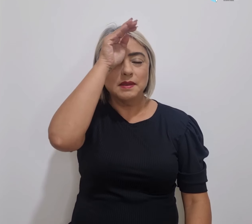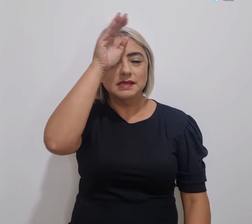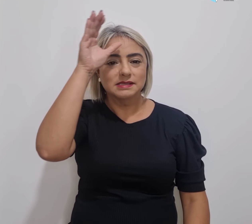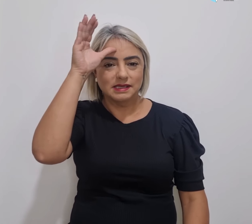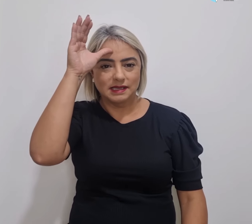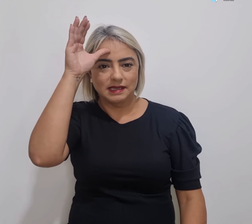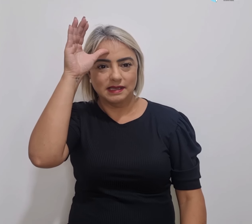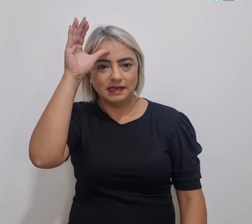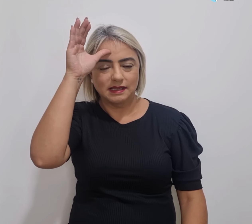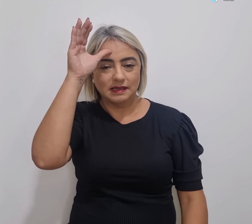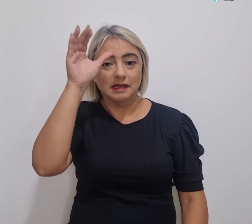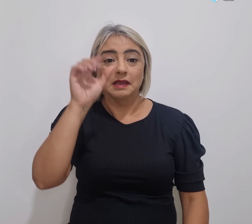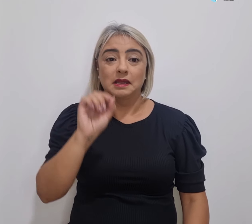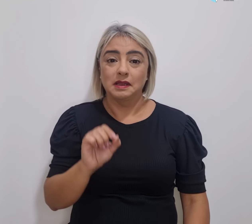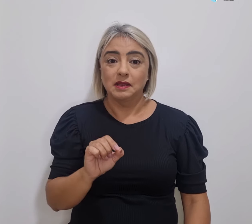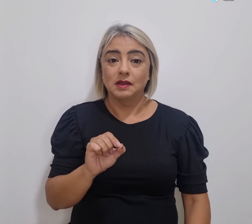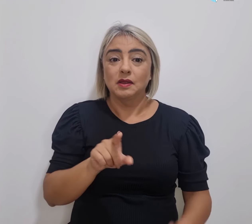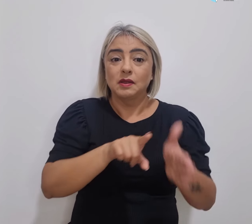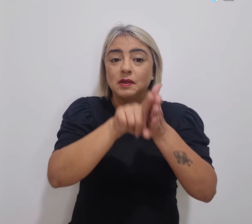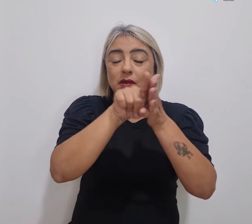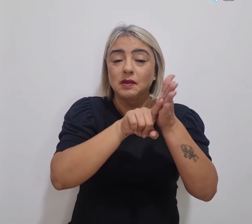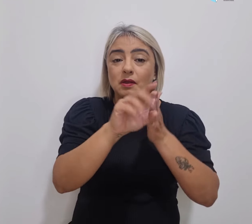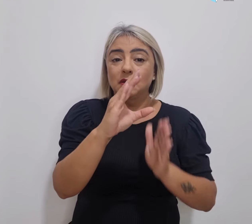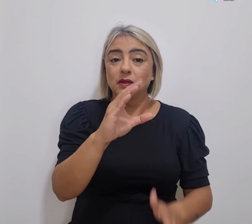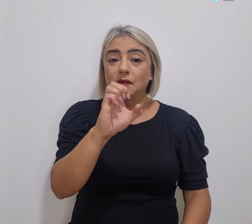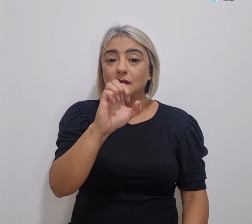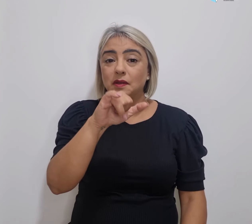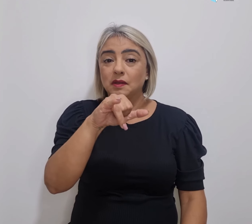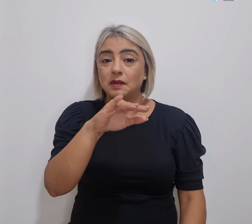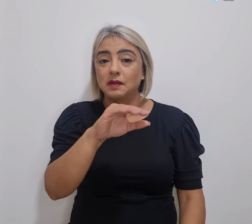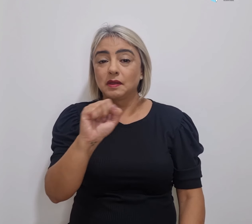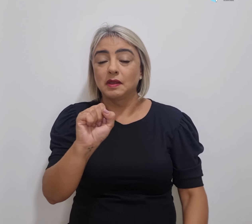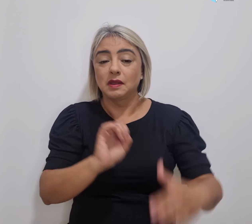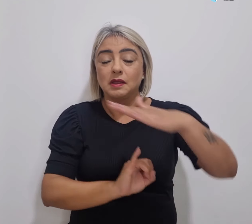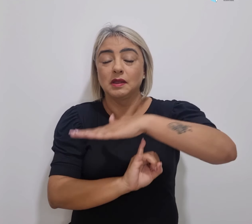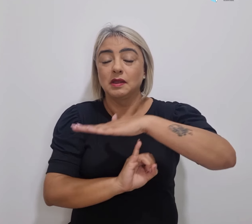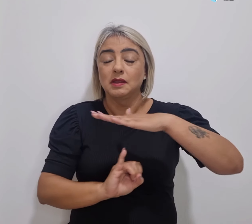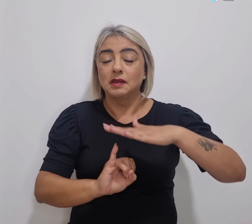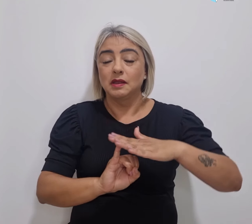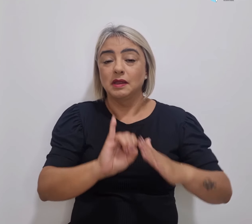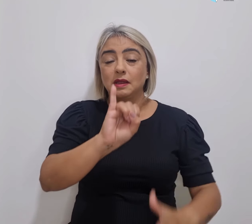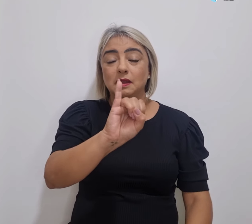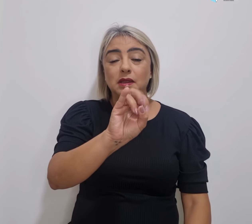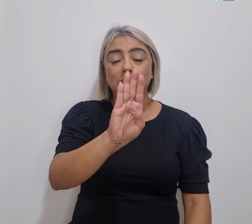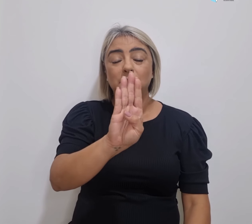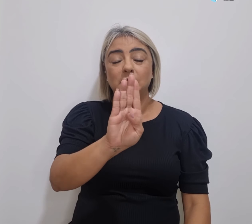segundo o Censo do Instituto Brasileiro de Geografia e Estatística.